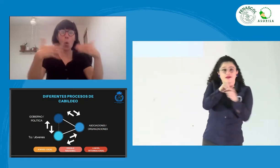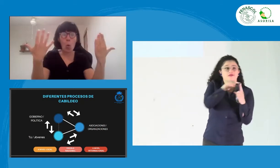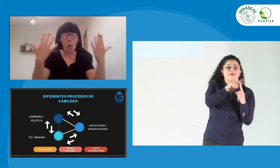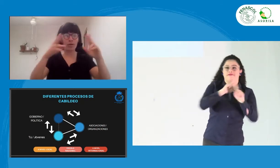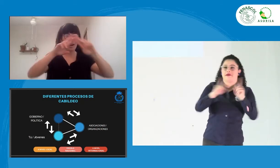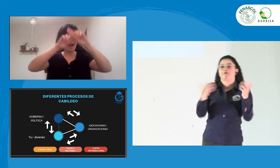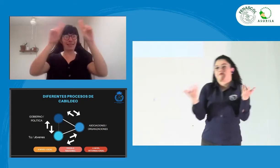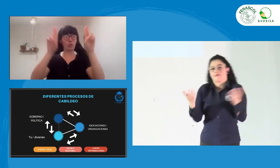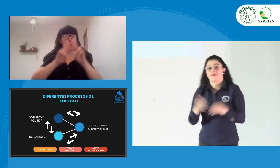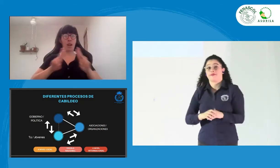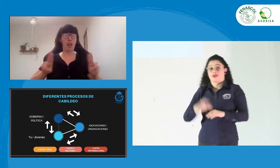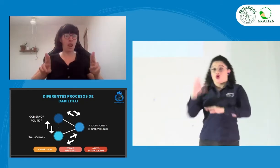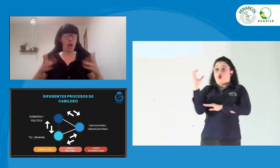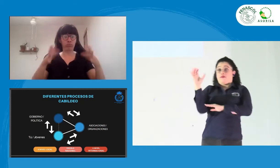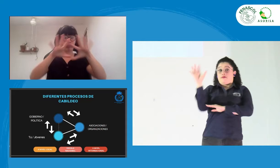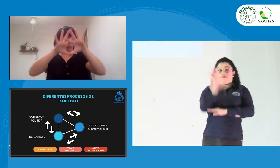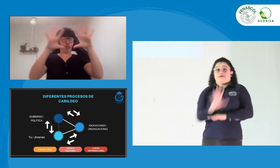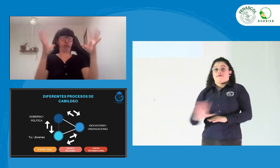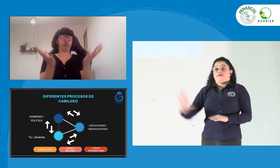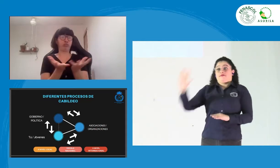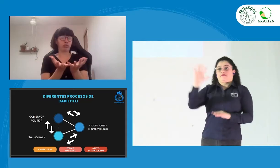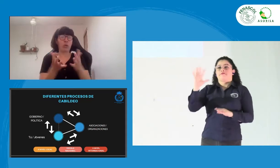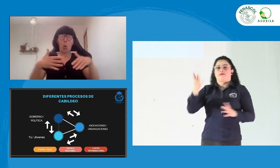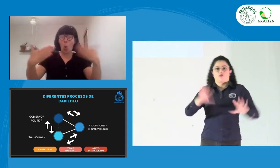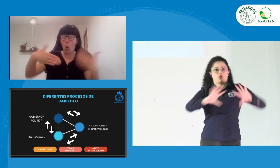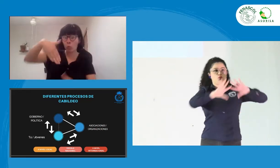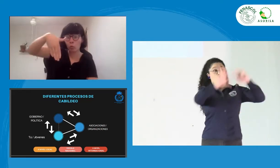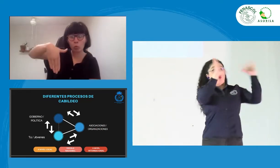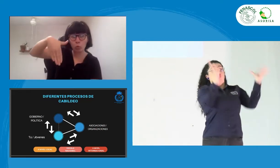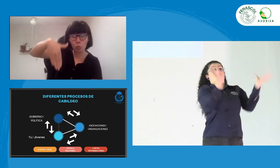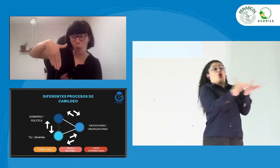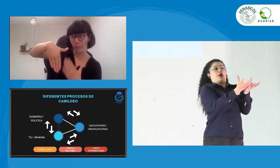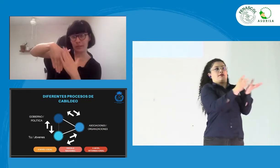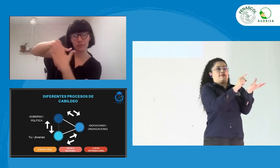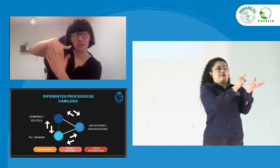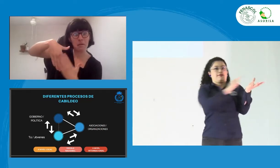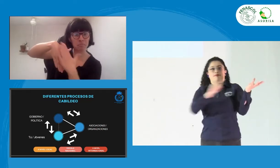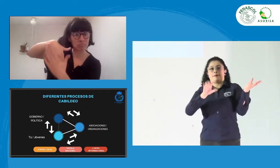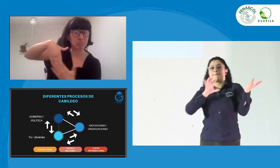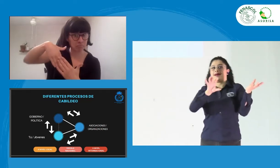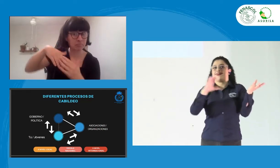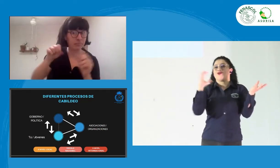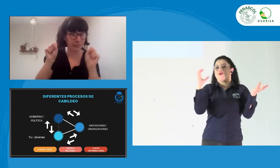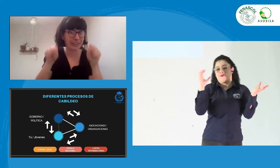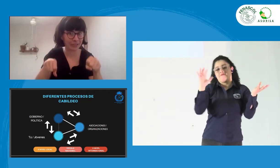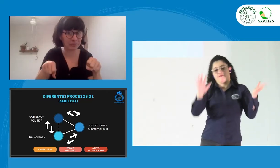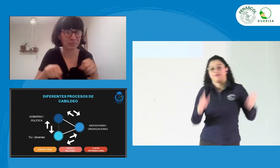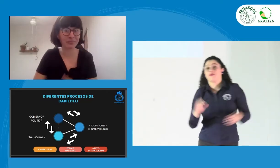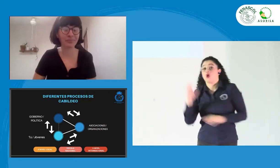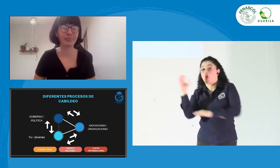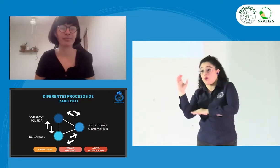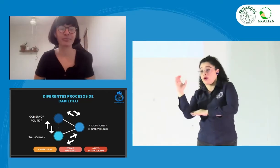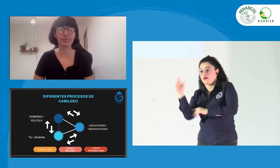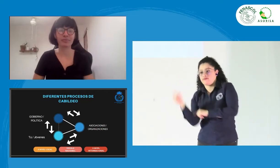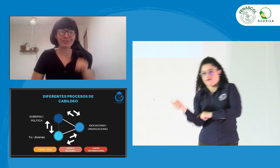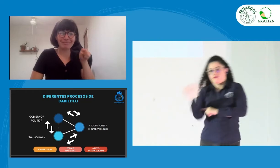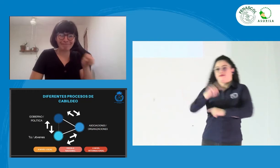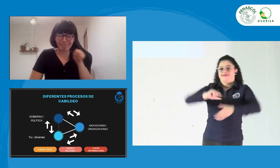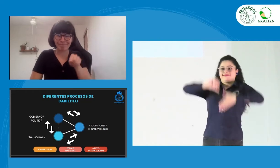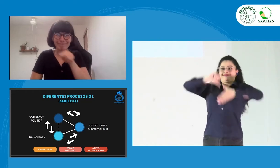de nivel local, así nacional y luego internacional. Regional, por